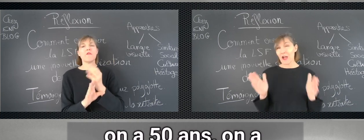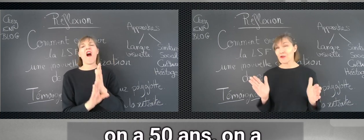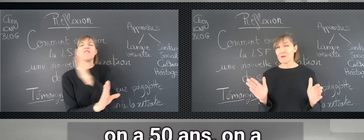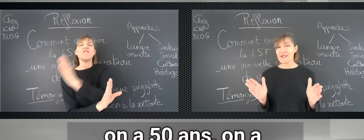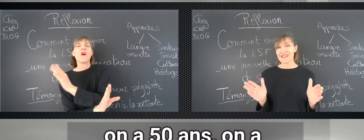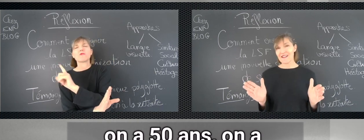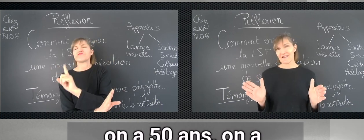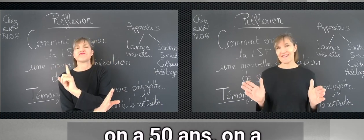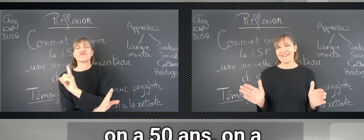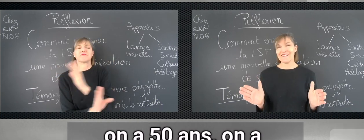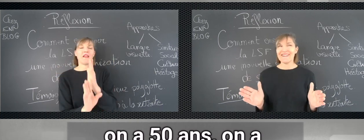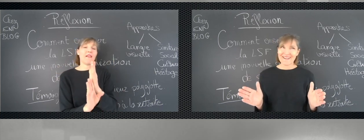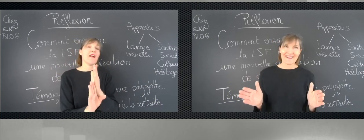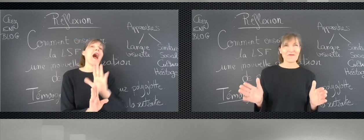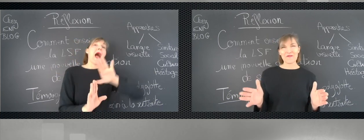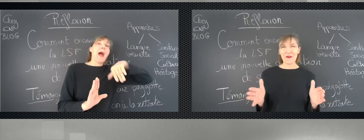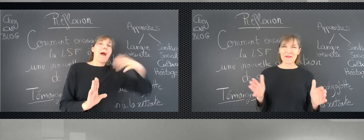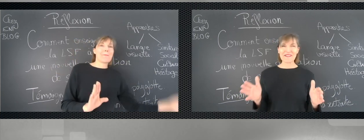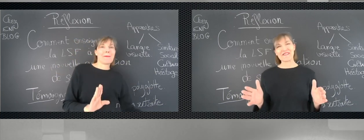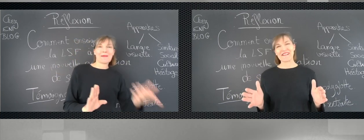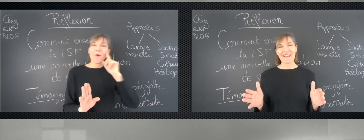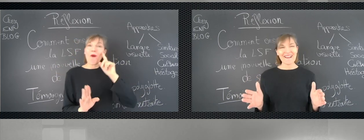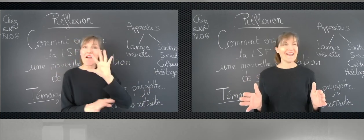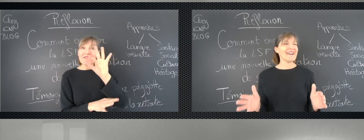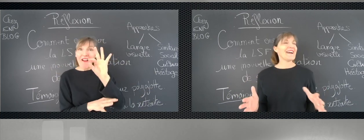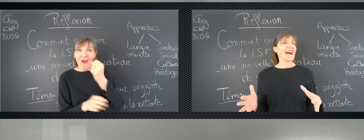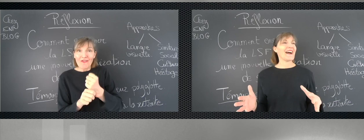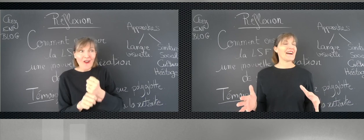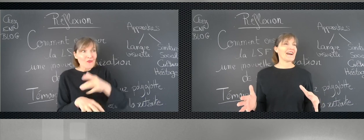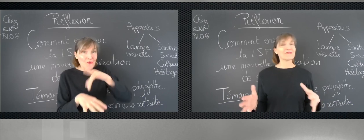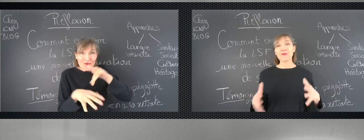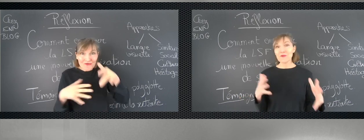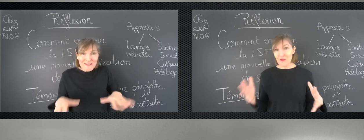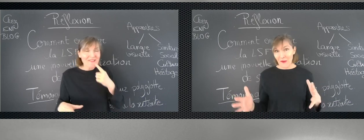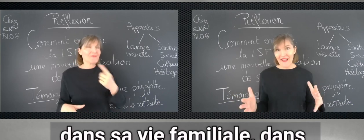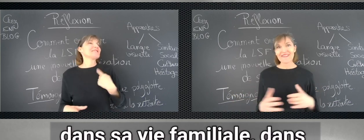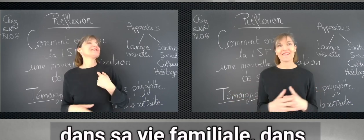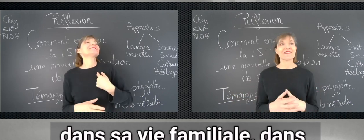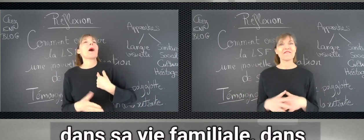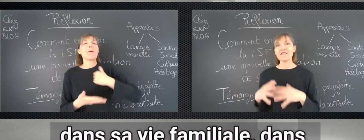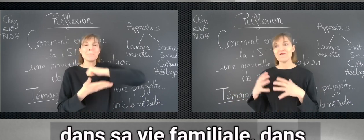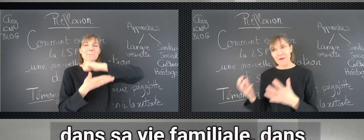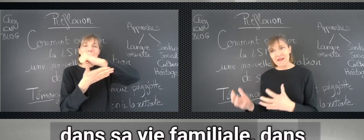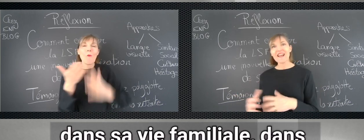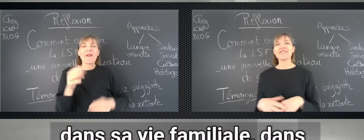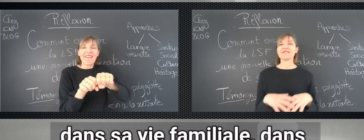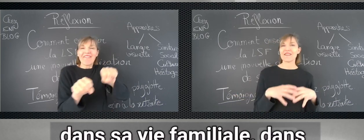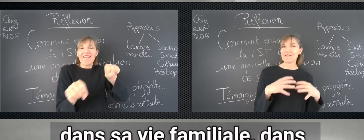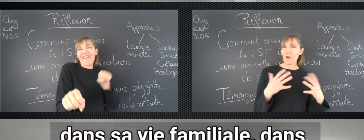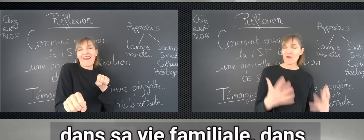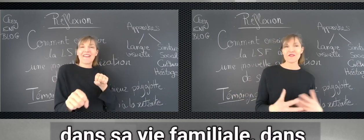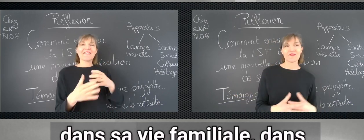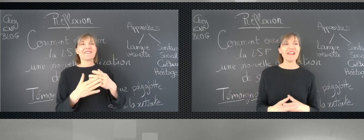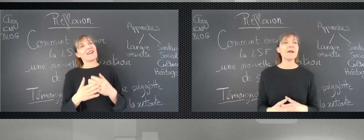un demi-siècle à se former, je dirais, à se construire dans sa vie familiale, dans sa vie professionnelle.